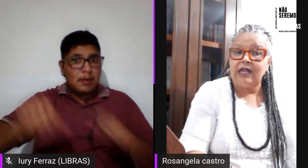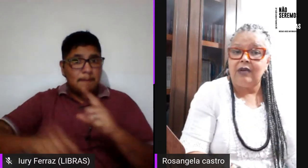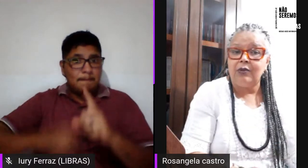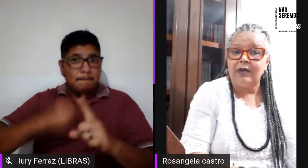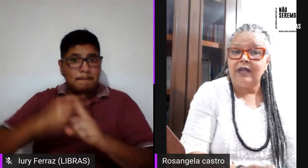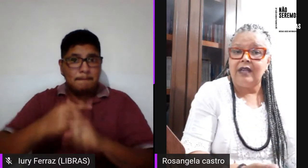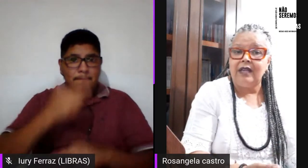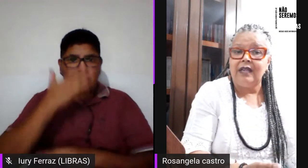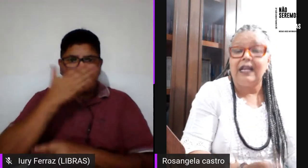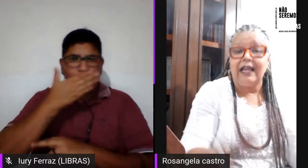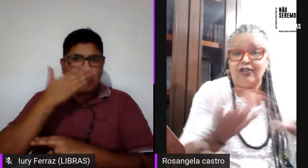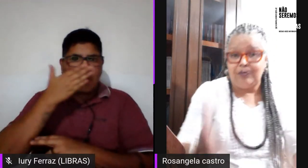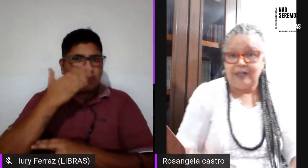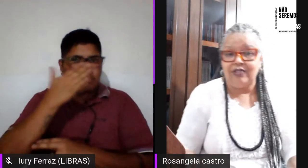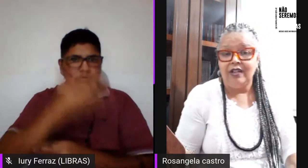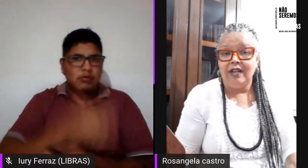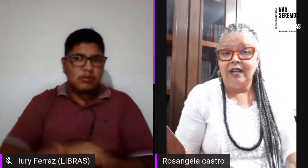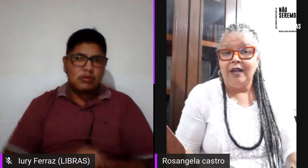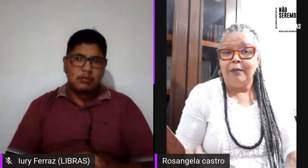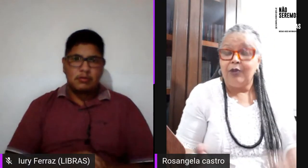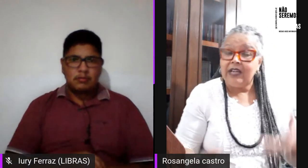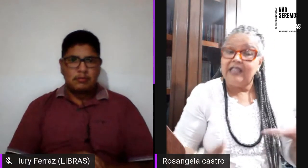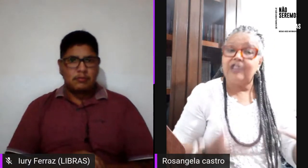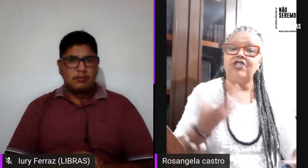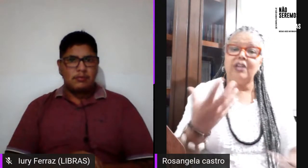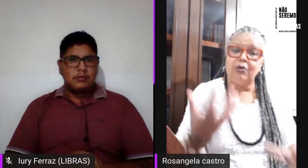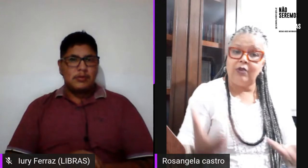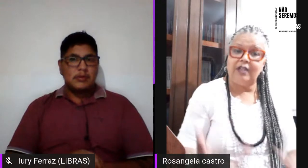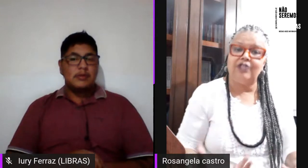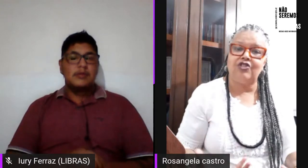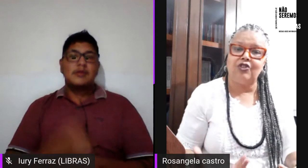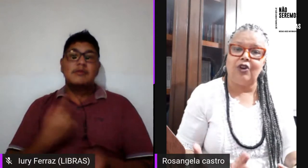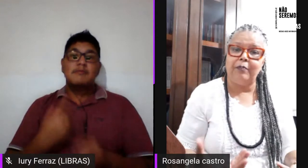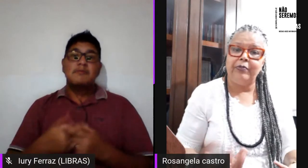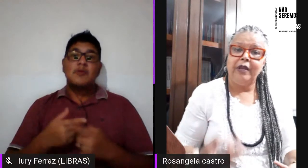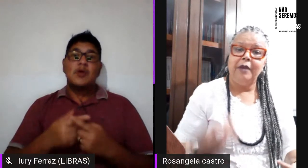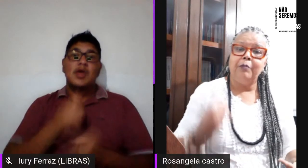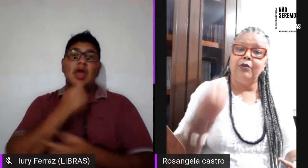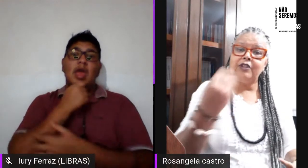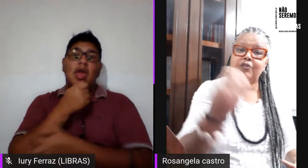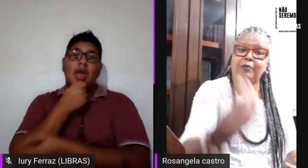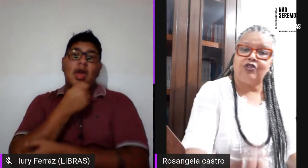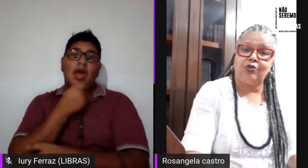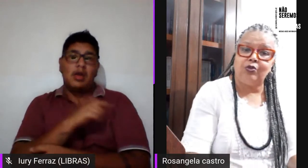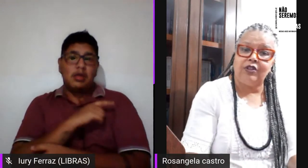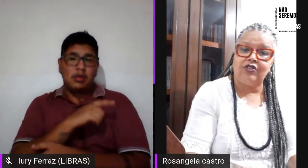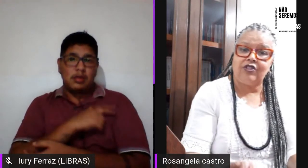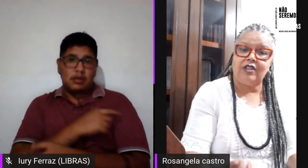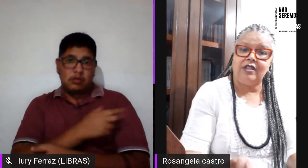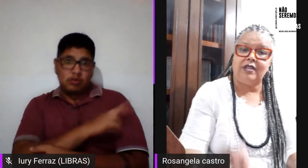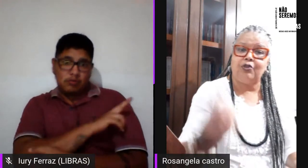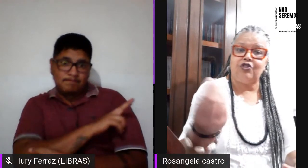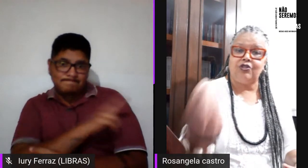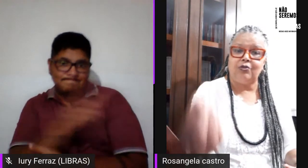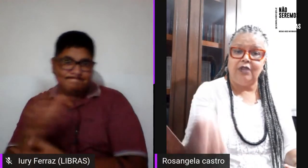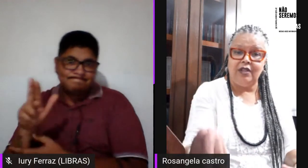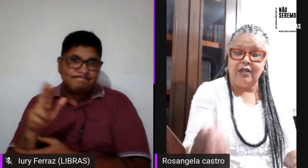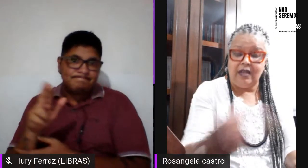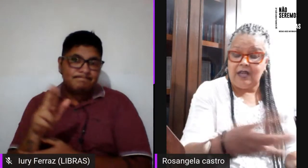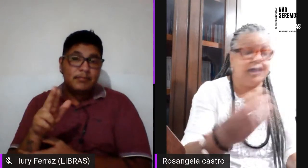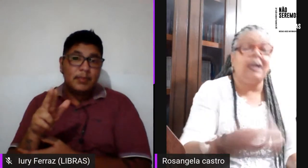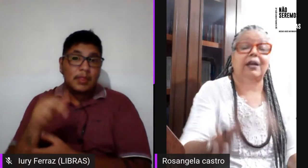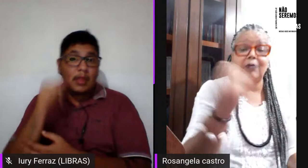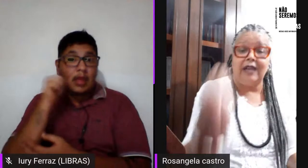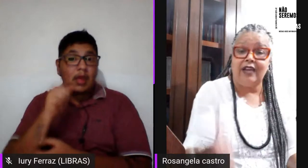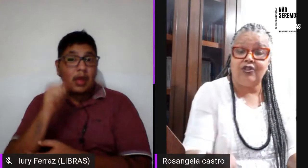Prostituição e lésbicas, porque ainda tinha um grande novo. Muitas prostitutas que se prostituí,